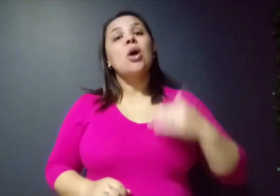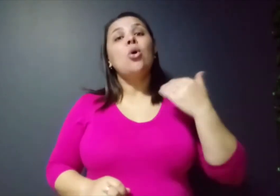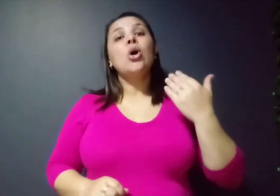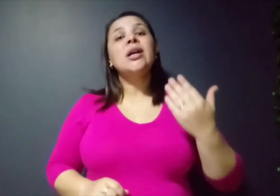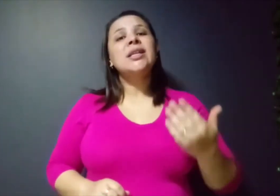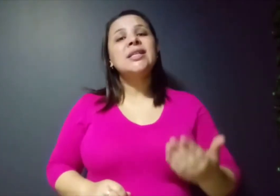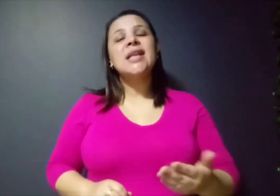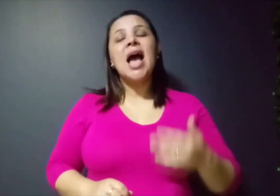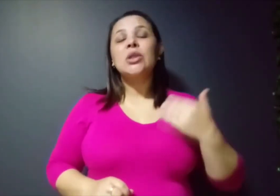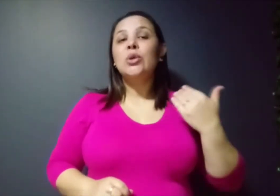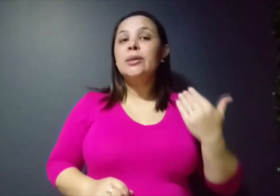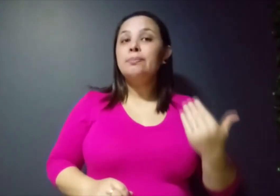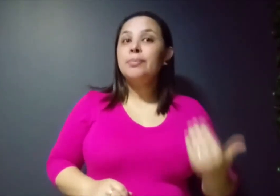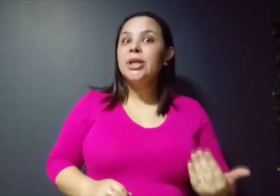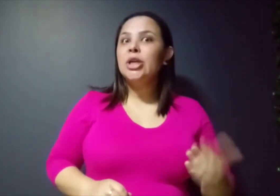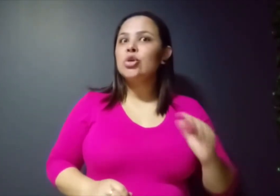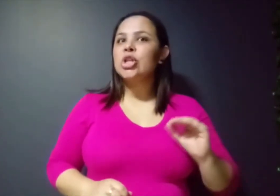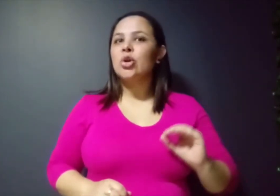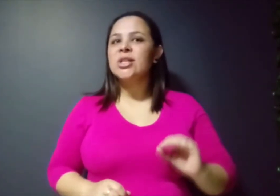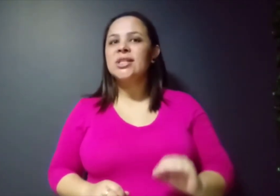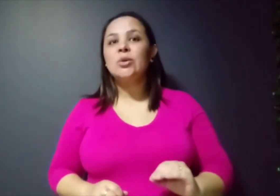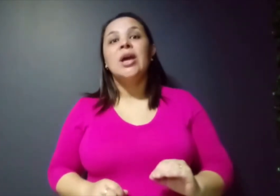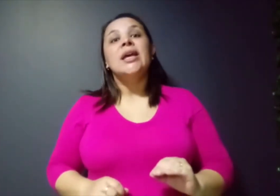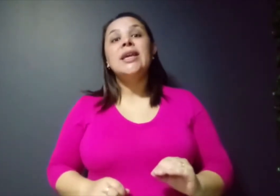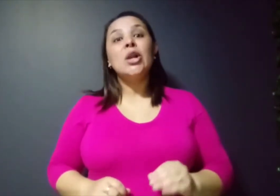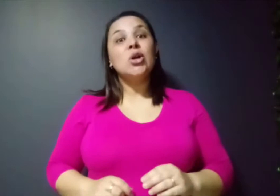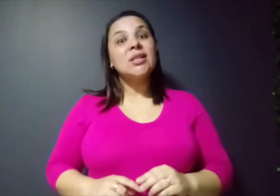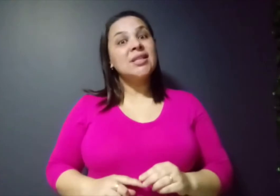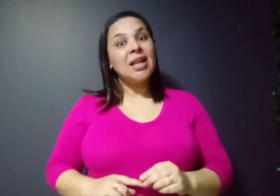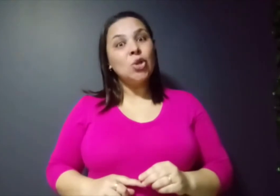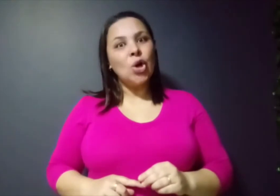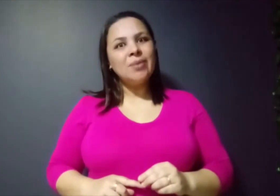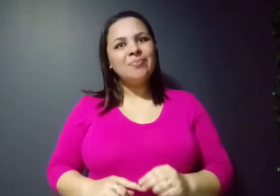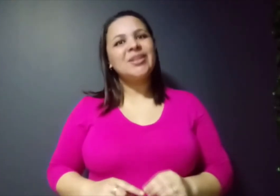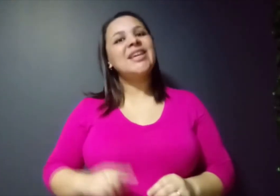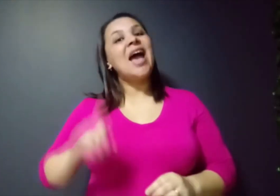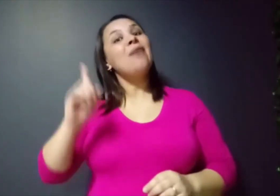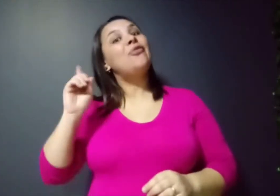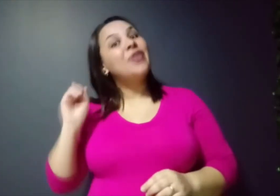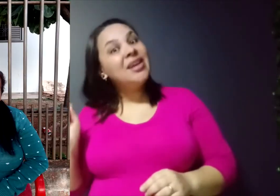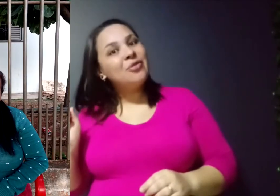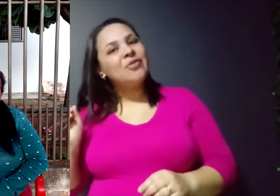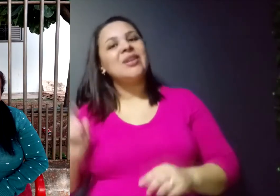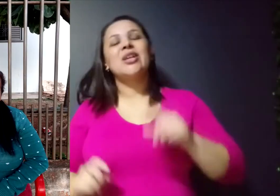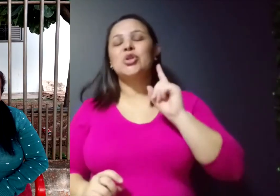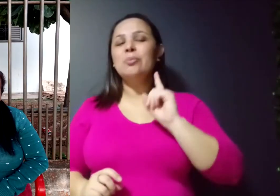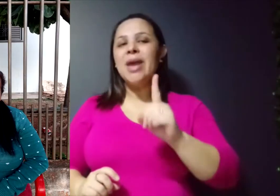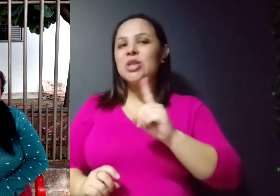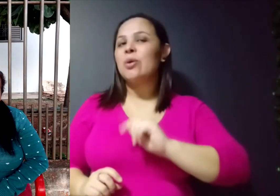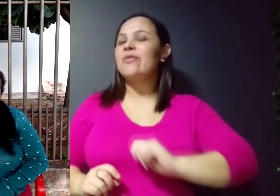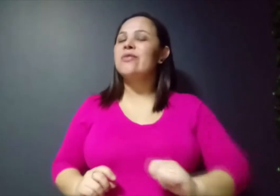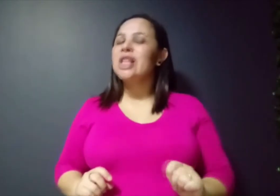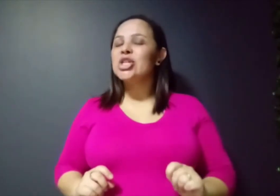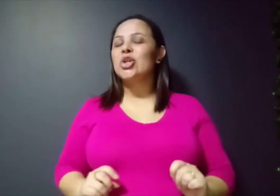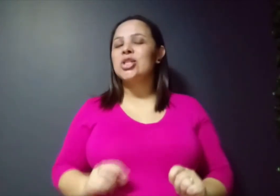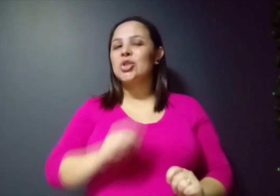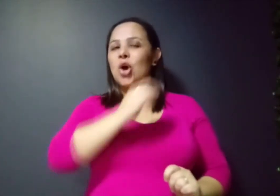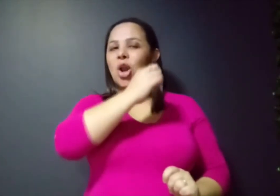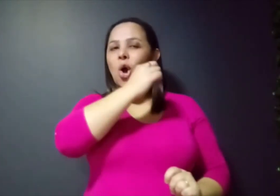organizado, limpinho, cheirosinho, que é a nossa zeladora, que é a Vivi, isso mesmo, a Vivi deixa a nossa escola, ó,